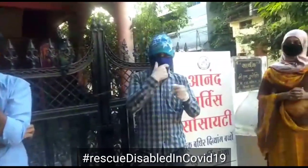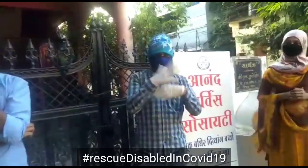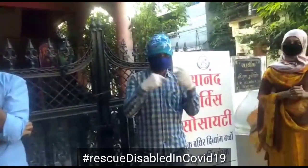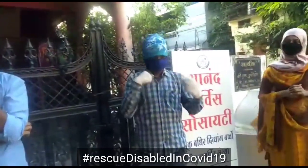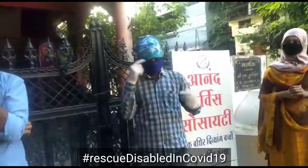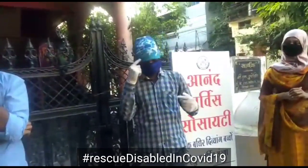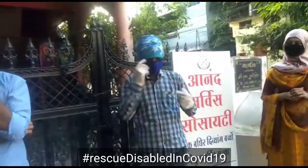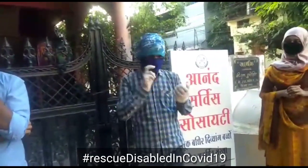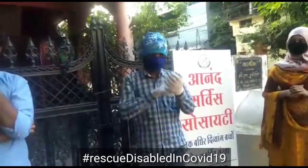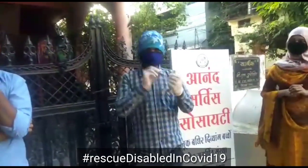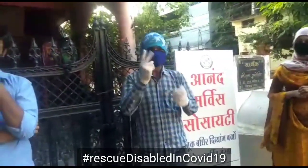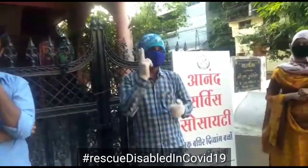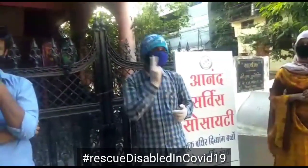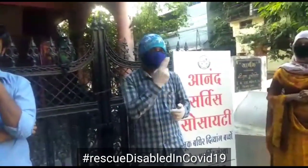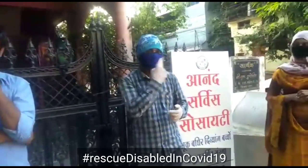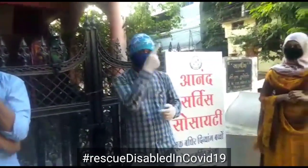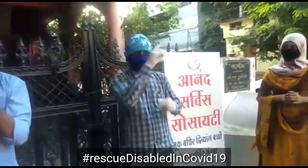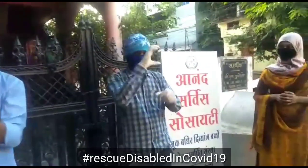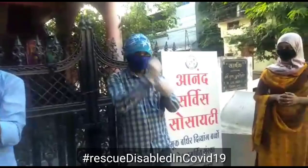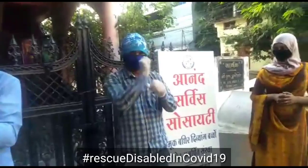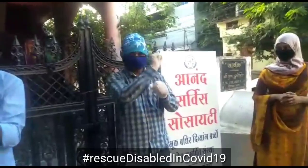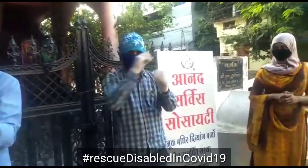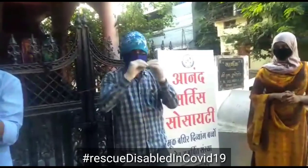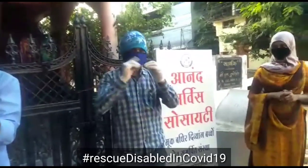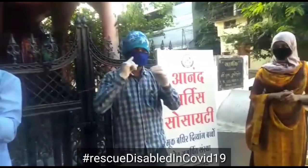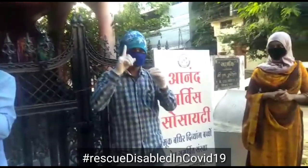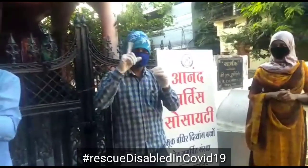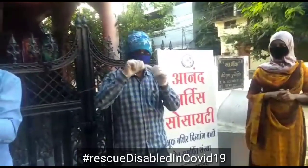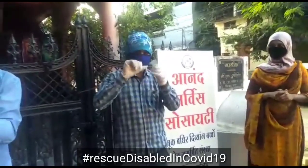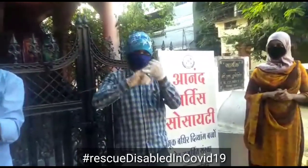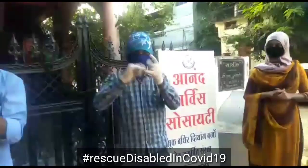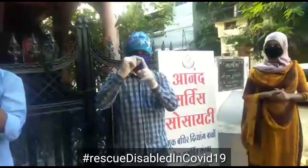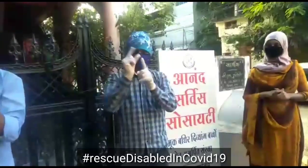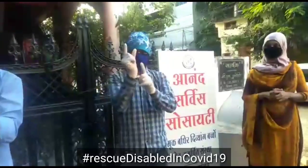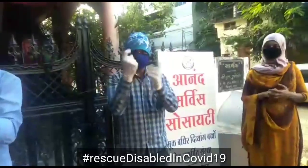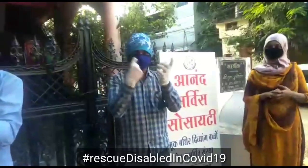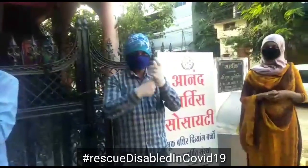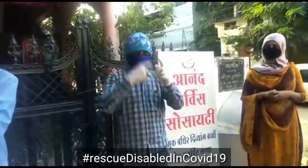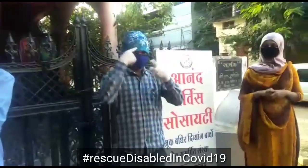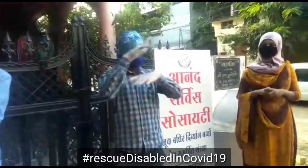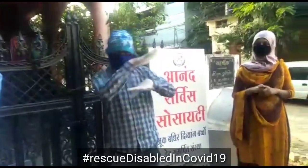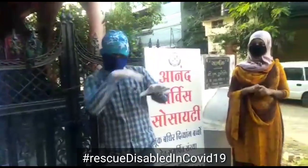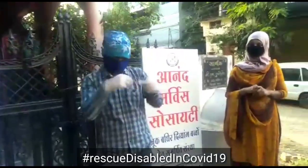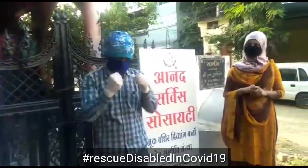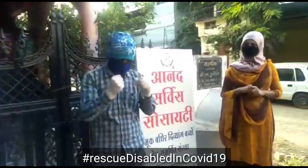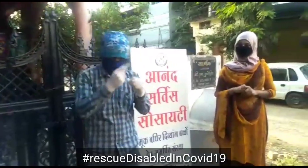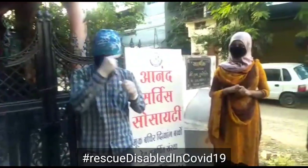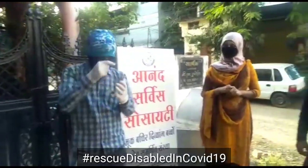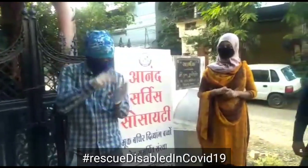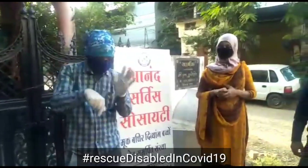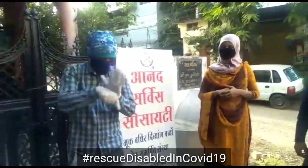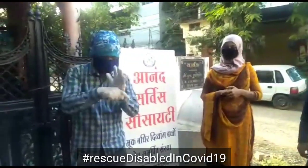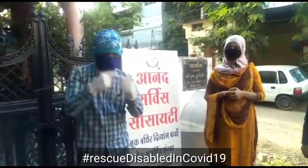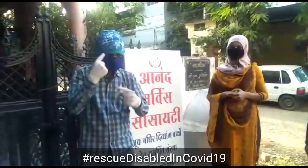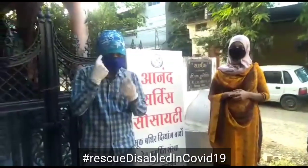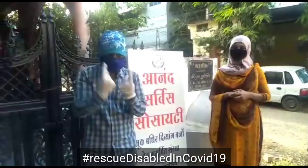कि अपने अपने परिवारों के साथ बच्चे जुढ जाएं और शांती से वाह रहे हैं और सुमन तुभी यह करता विश्य धुनिवाद